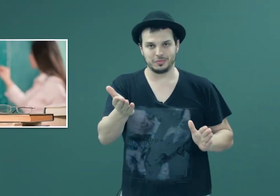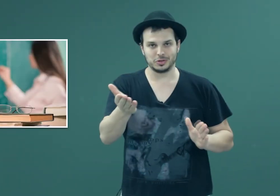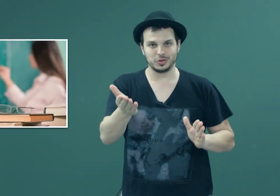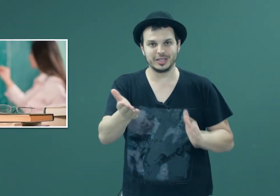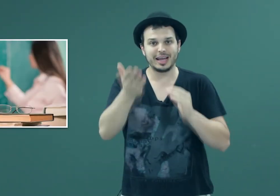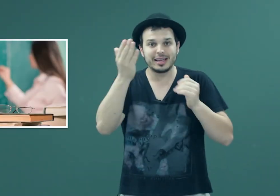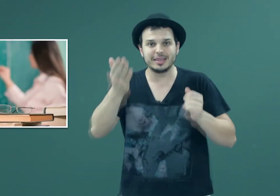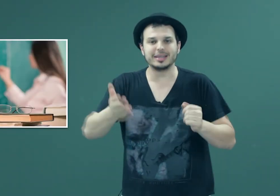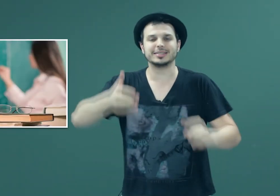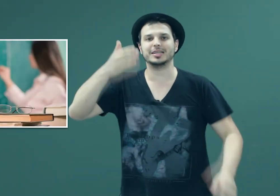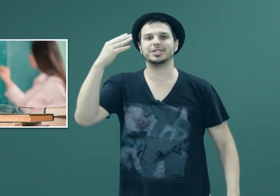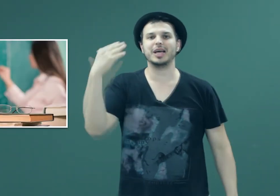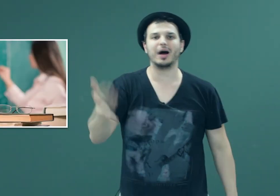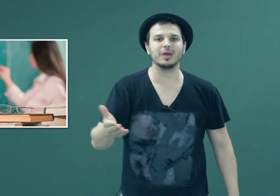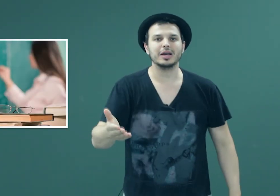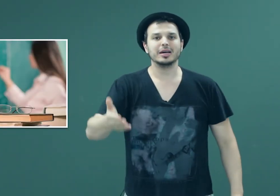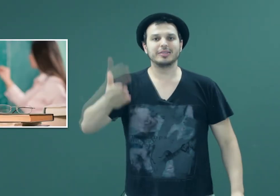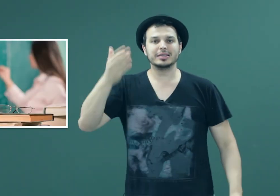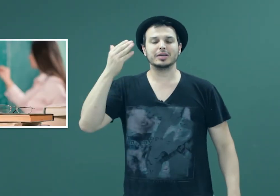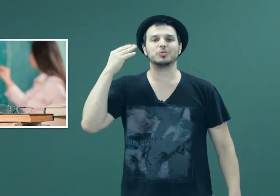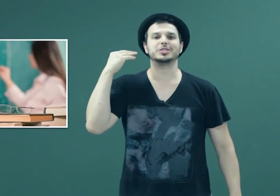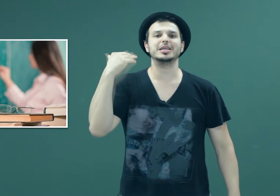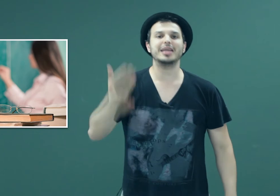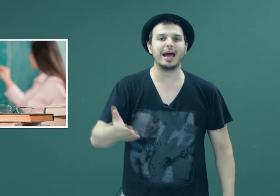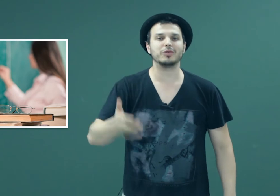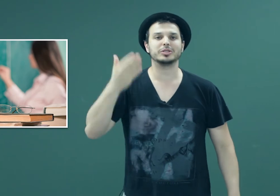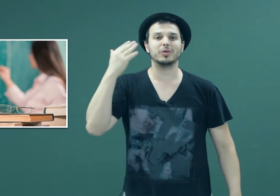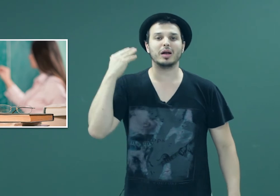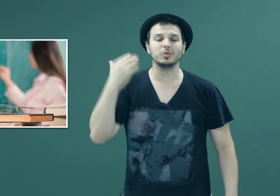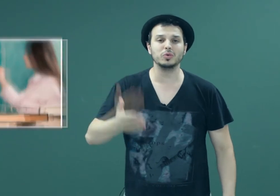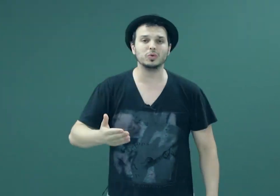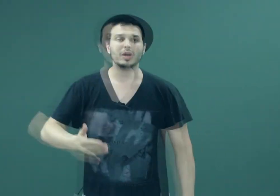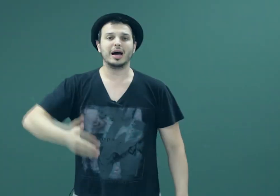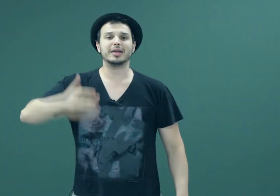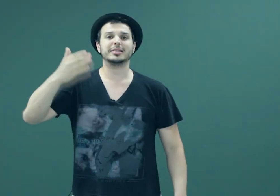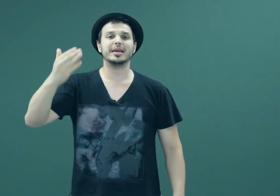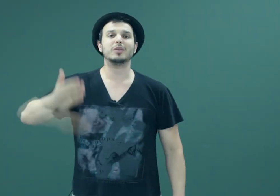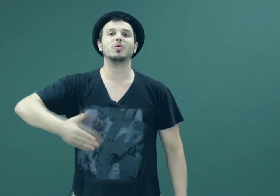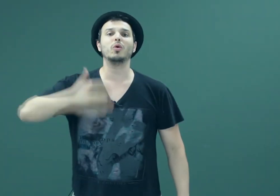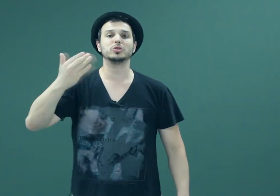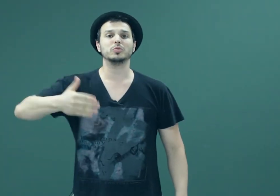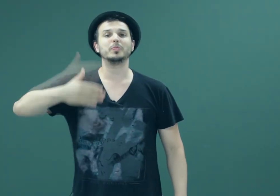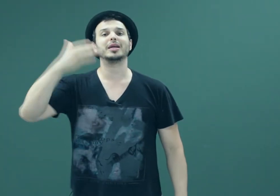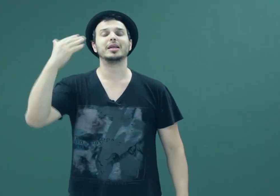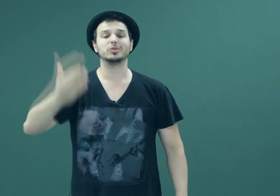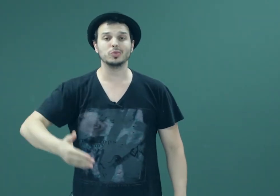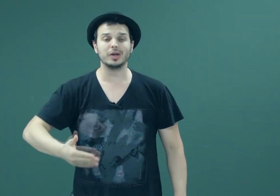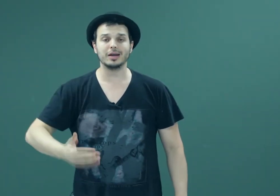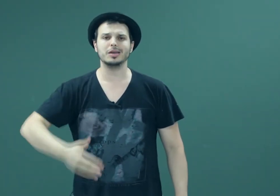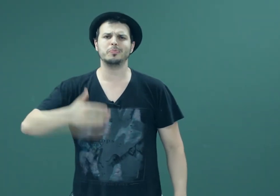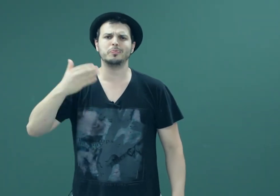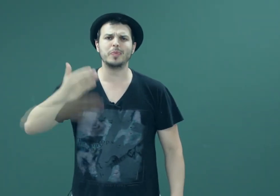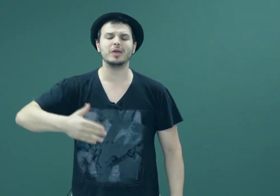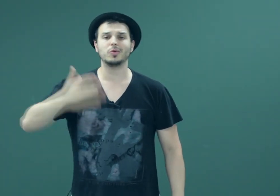professor, que tá aí na sala de aula tentando auxiliar o seu aluno a ter gosto pela leitura e pelo